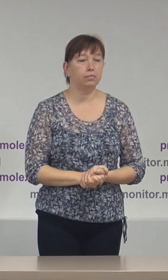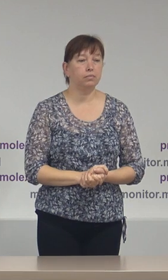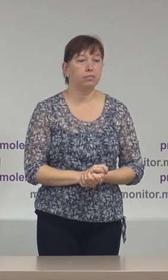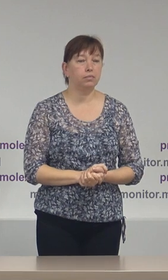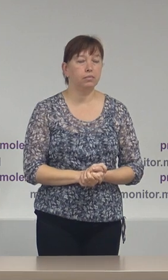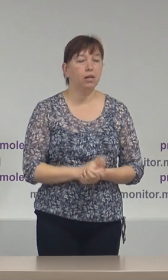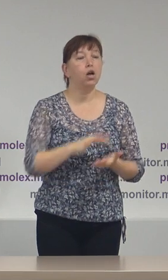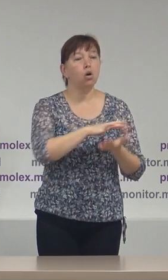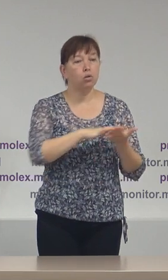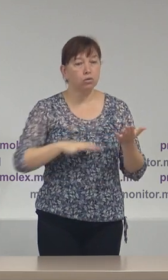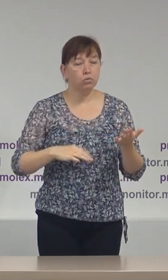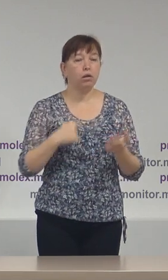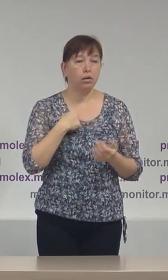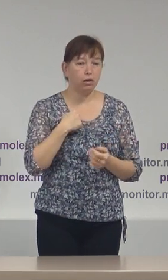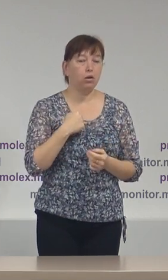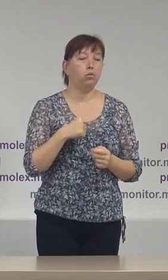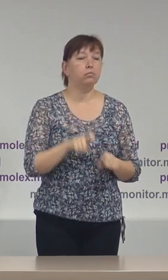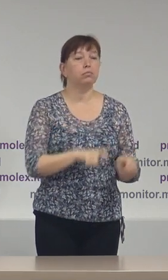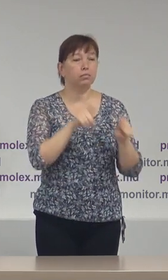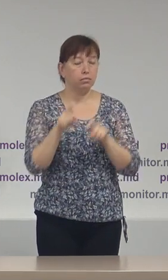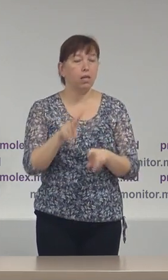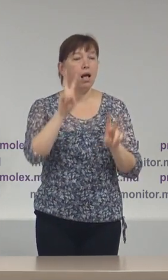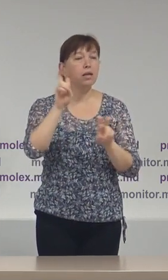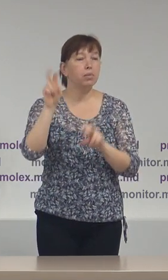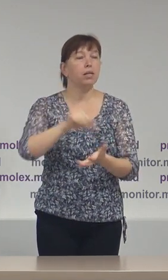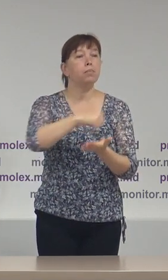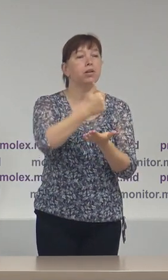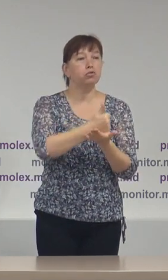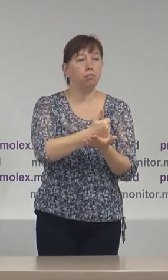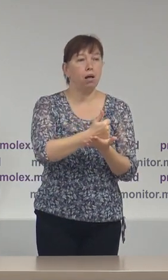În continuare, eu, tradițional, voi trece pe aspectele principale